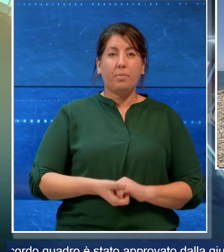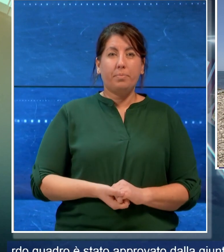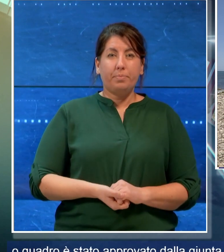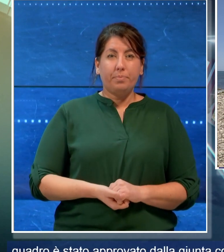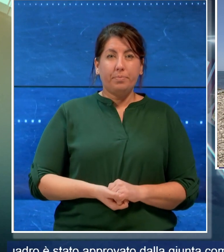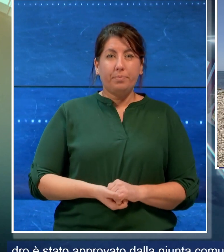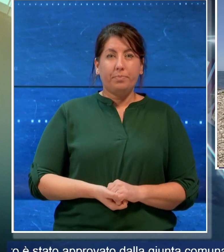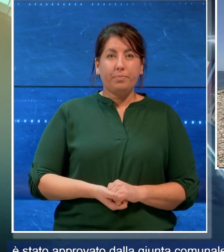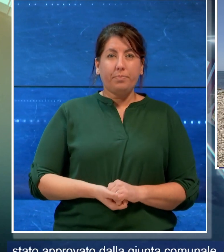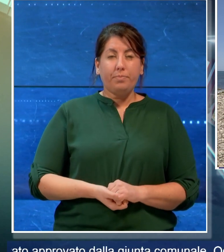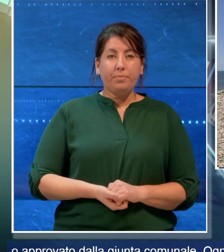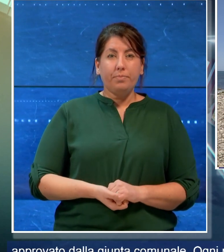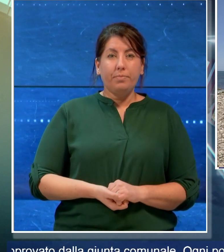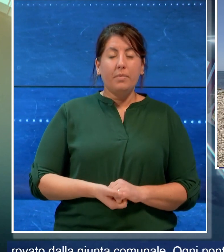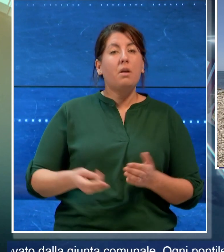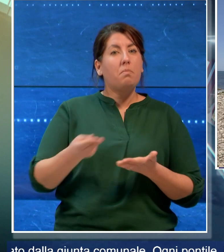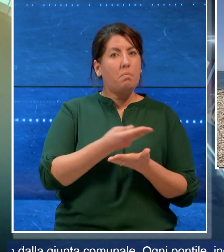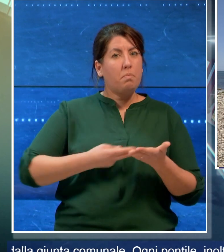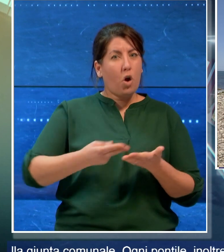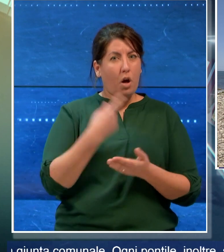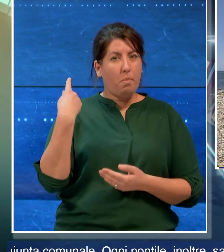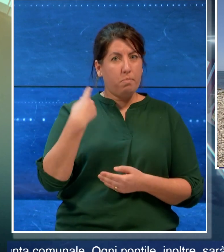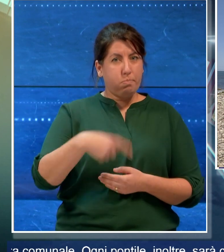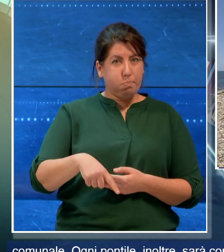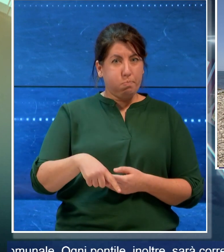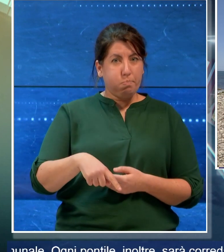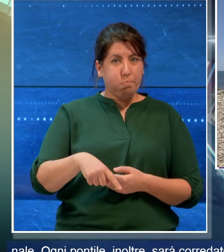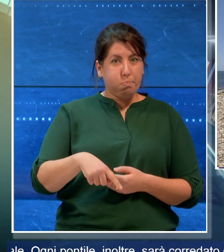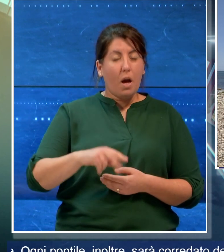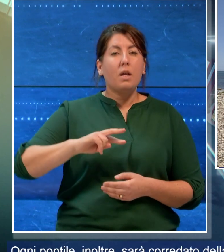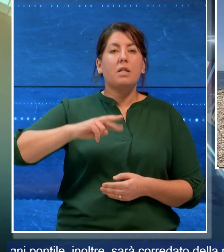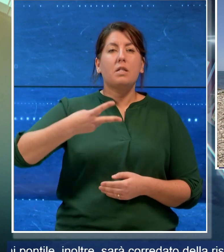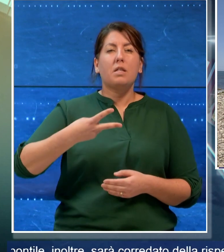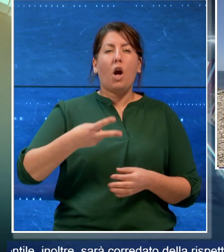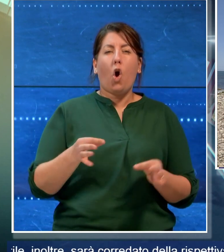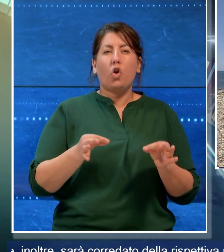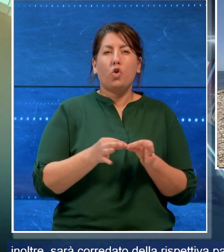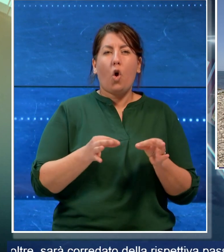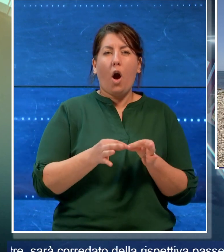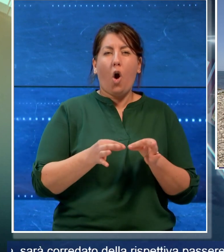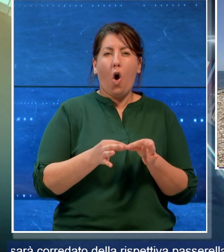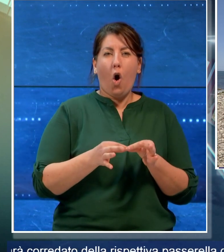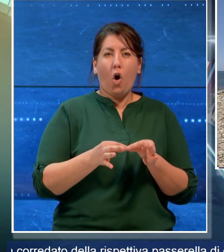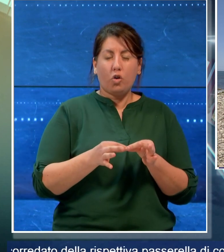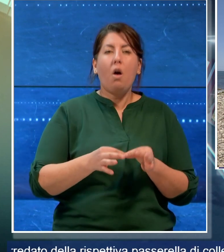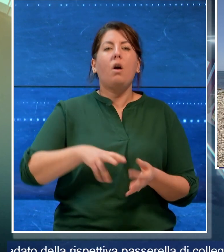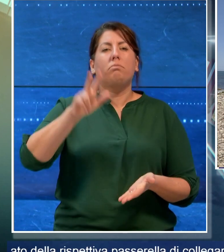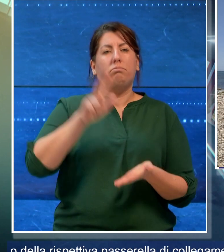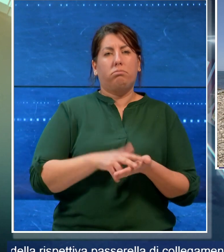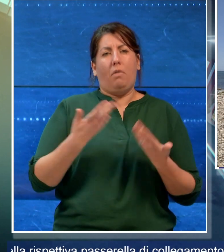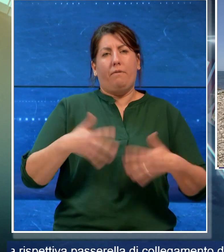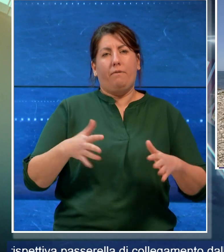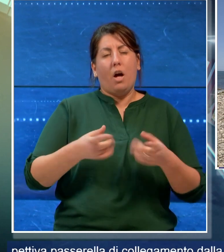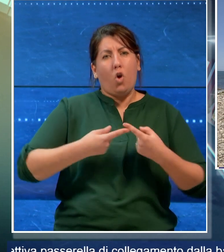Il progetto definitivo del secondo accordo quadro è stato approvato dalla